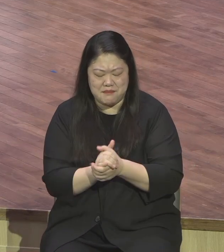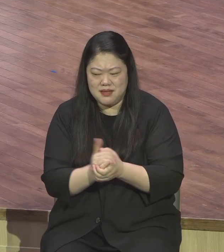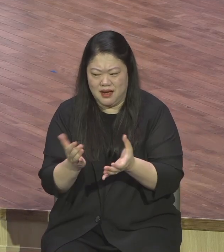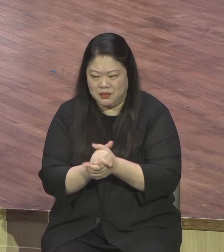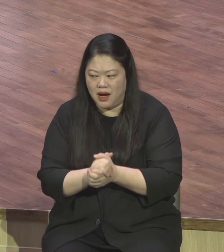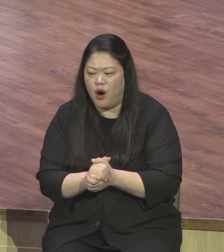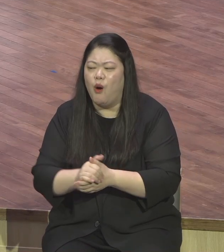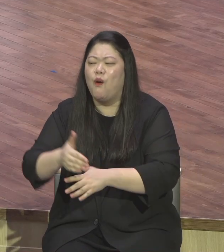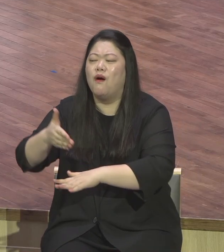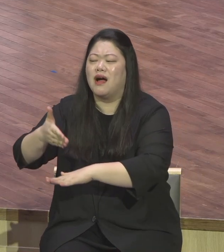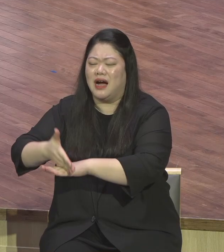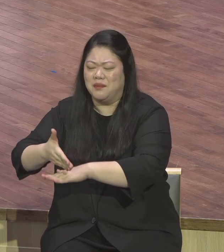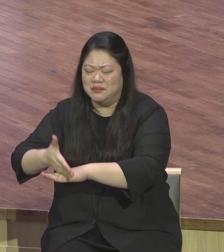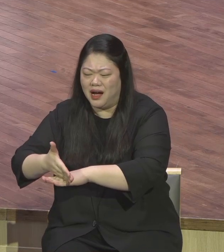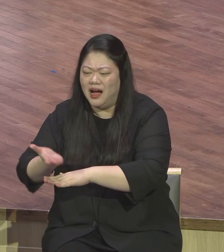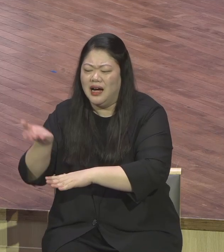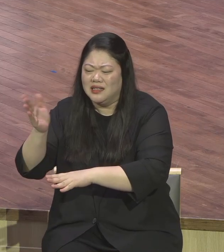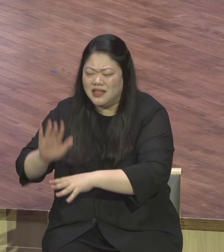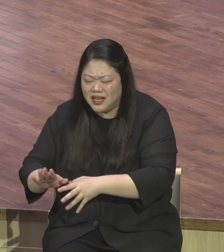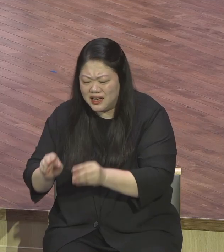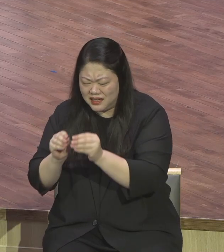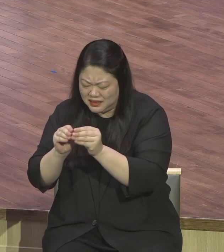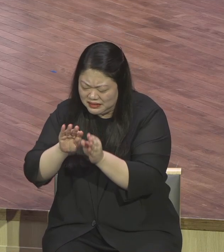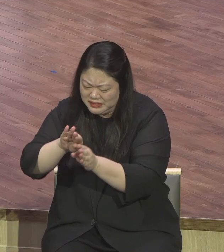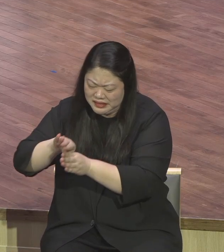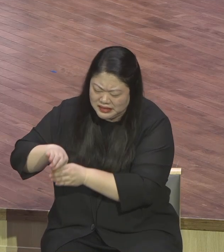감사하구나 감사거리를 막 찾았어요 순간에